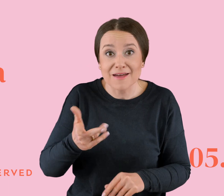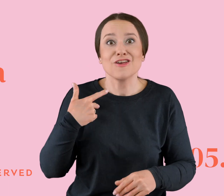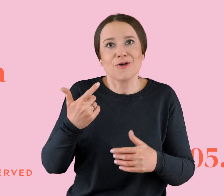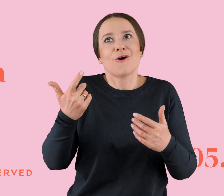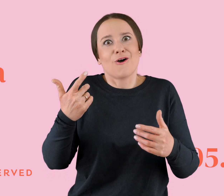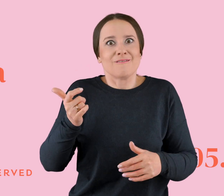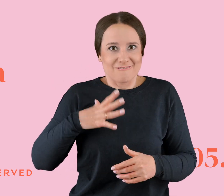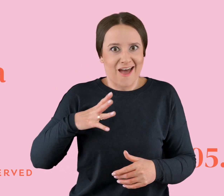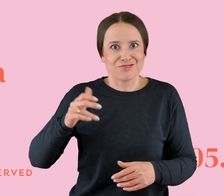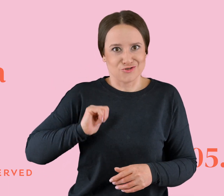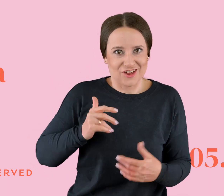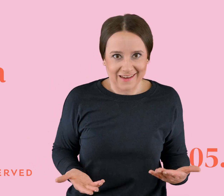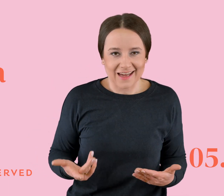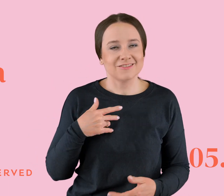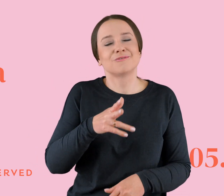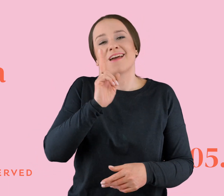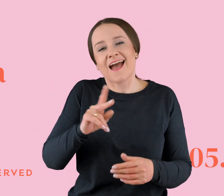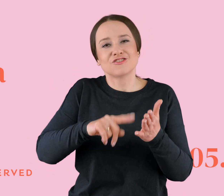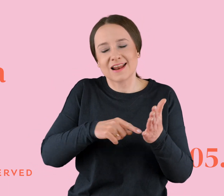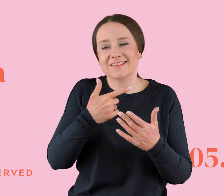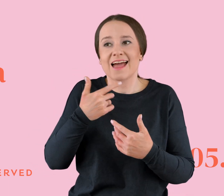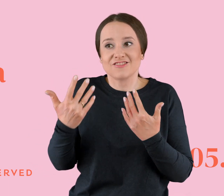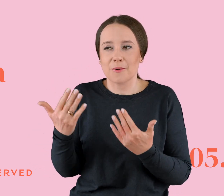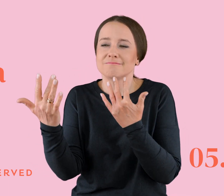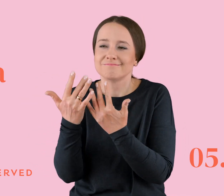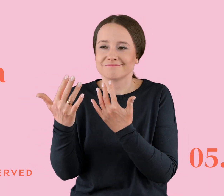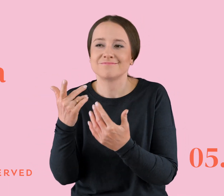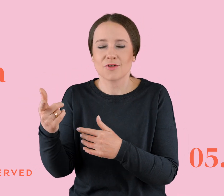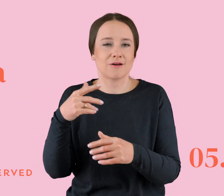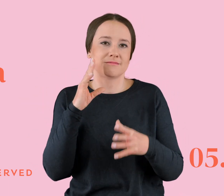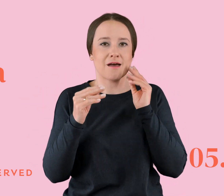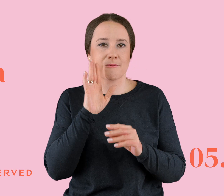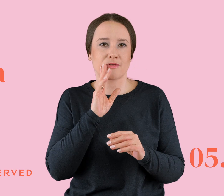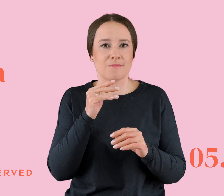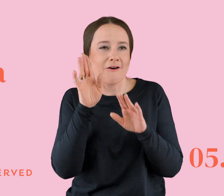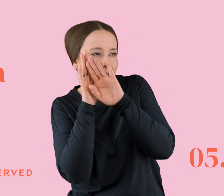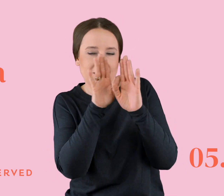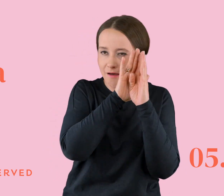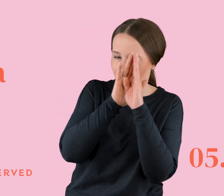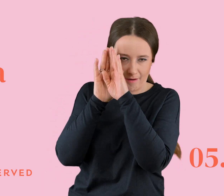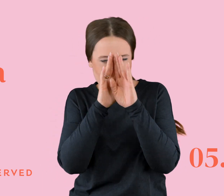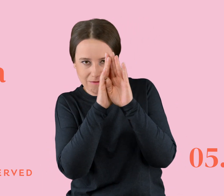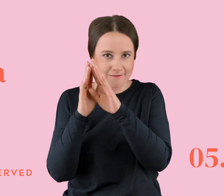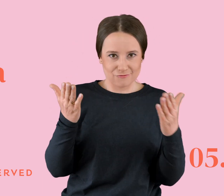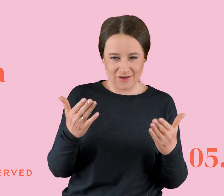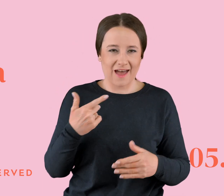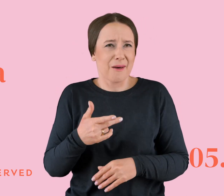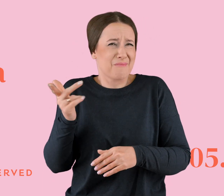No ale oczywiście to tam za każdym razem, jak ja się chciałam zbliżyć, to była gra w Chowanego. I my nigdy tak naprawdę nie byliśmy chyba ze sobą. Ale wiecznie słyszałam, że